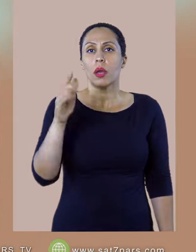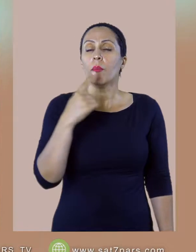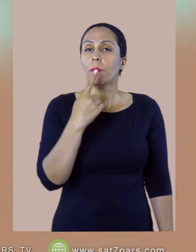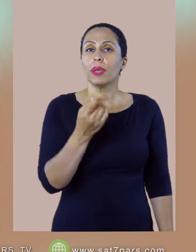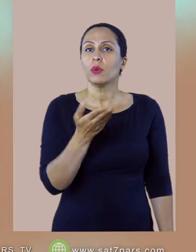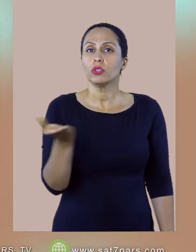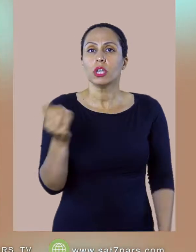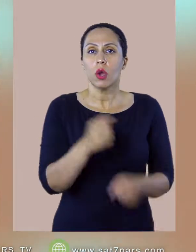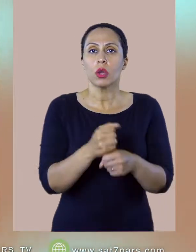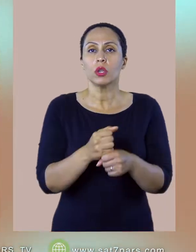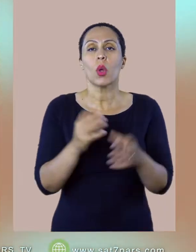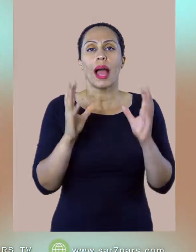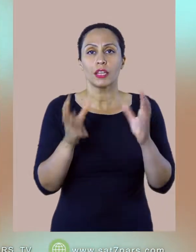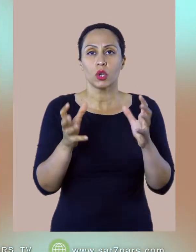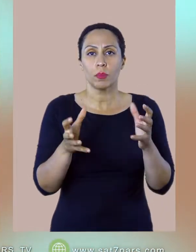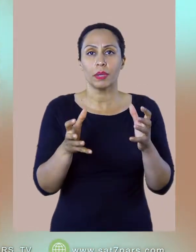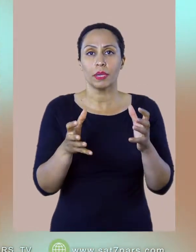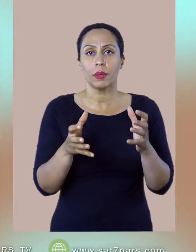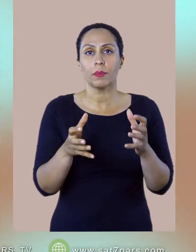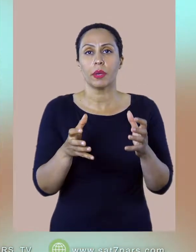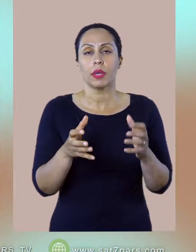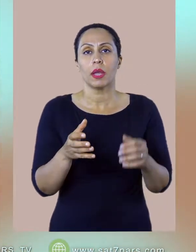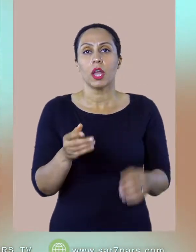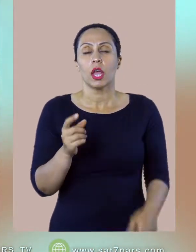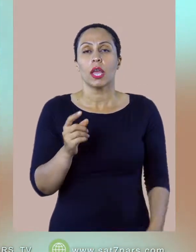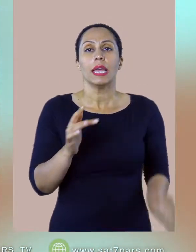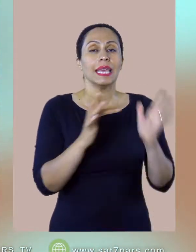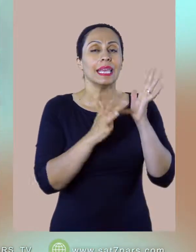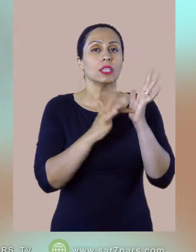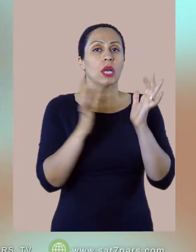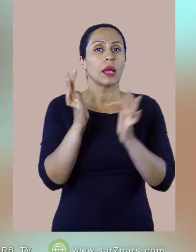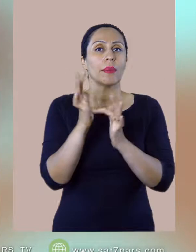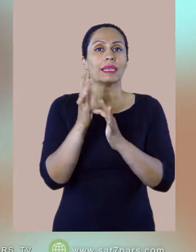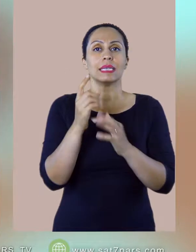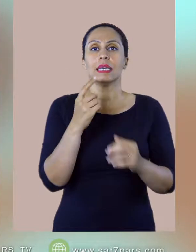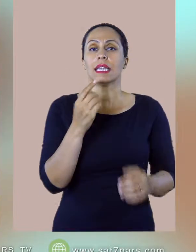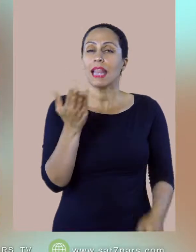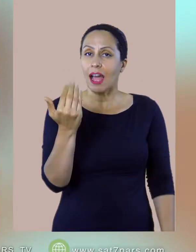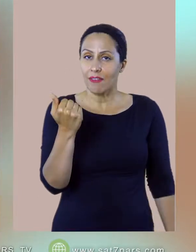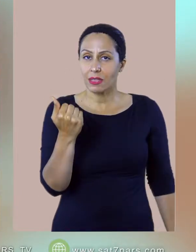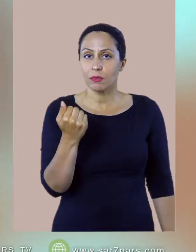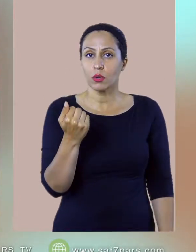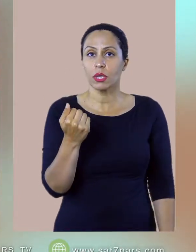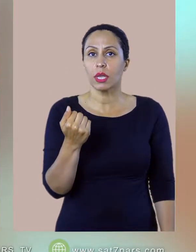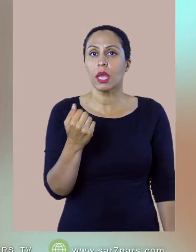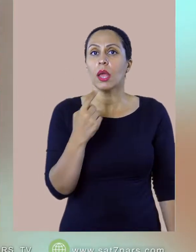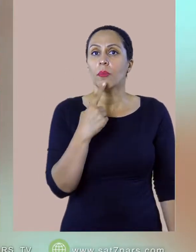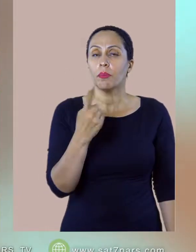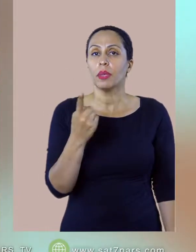بکنیم نه بیایید دعوت ایسای مسیح اولین دعوتش اینیست که یک کاری بکن چرا بعدن آخرش میگه برید